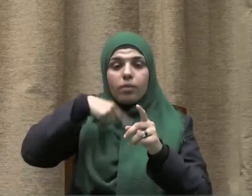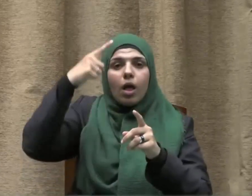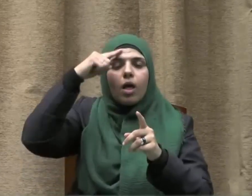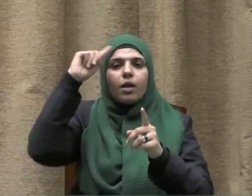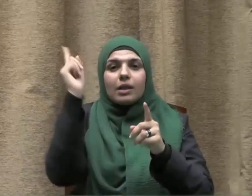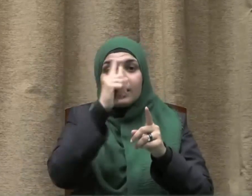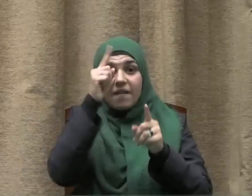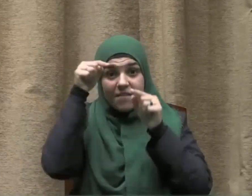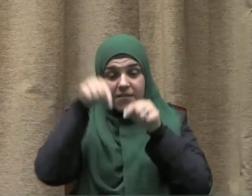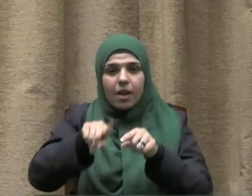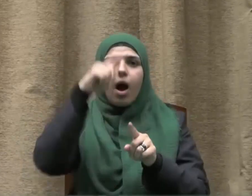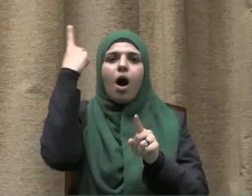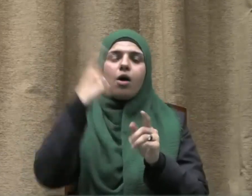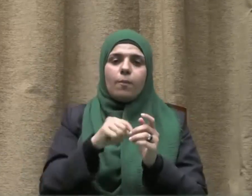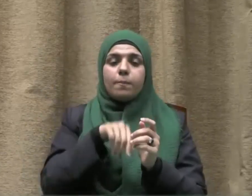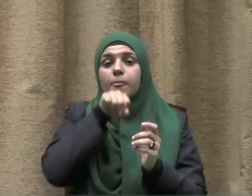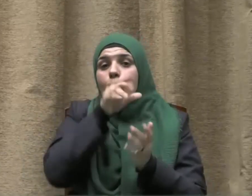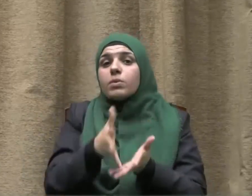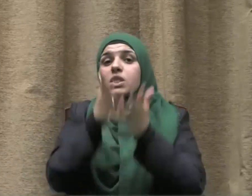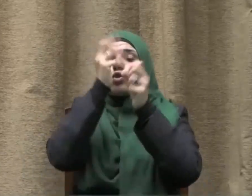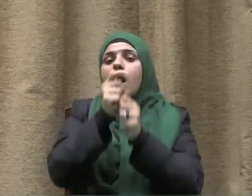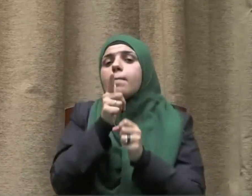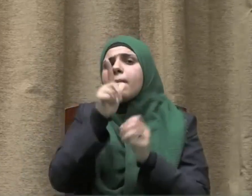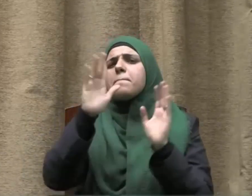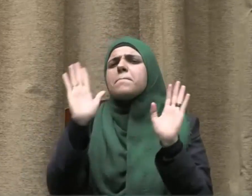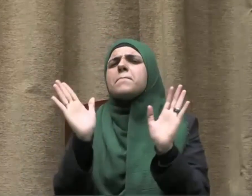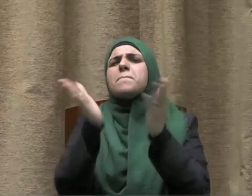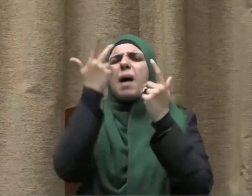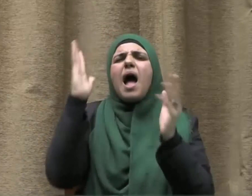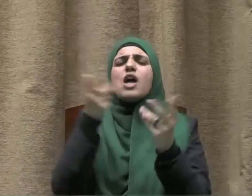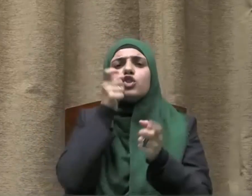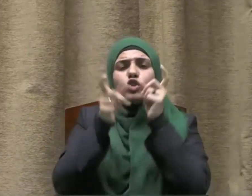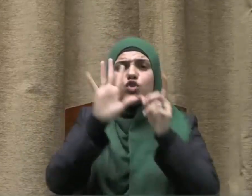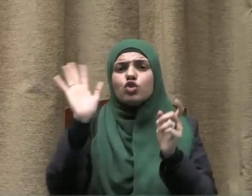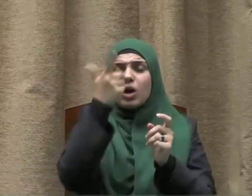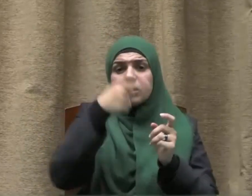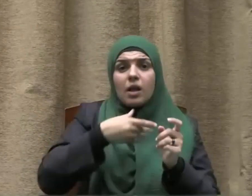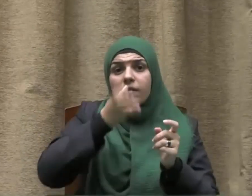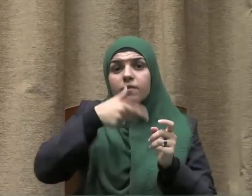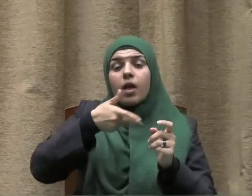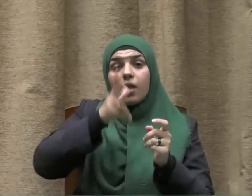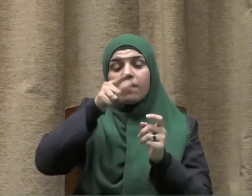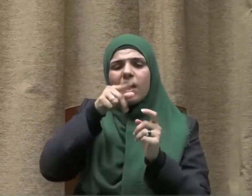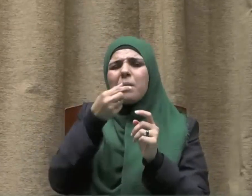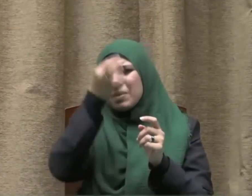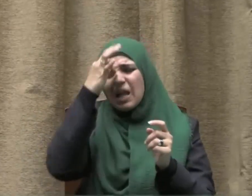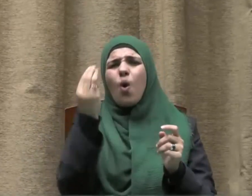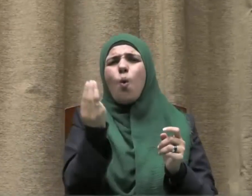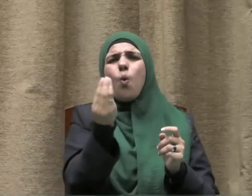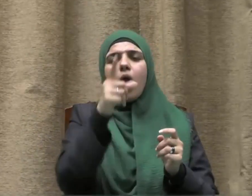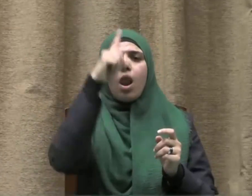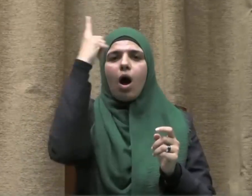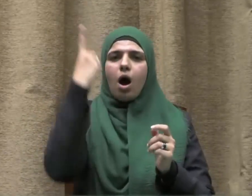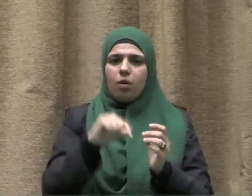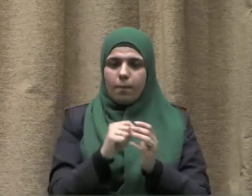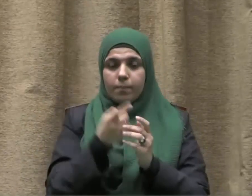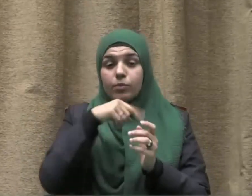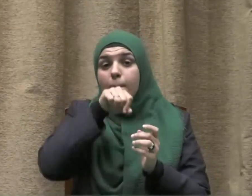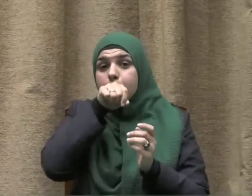صلى الله عليه وسلم ما أسكر كثيره فقليله حرام ويقول صلى